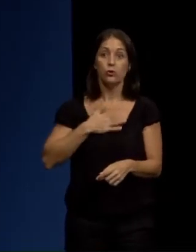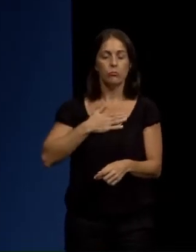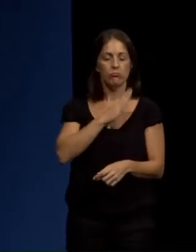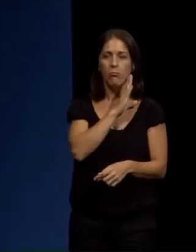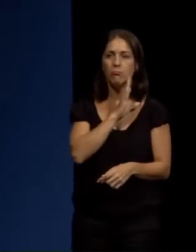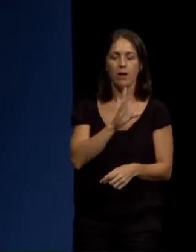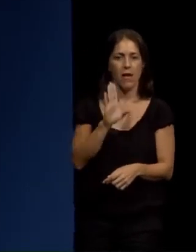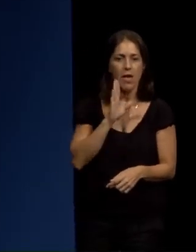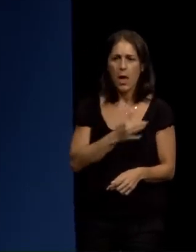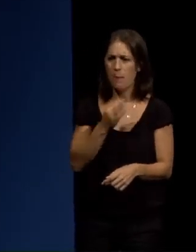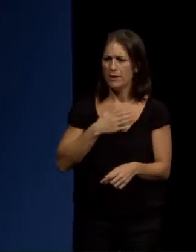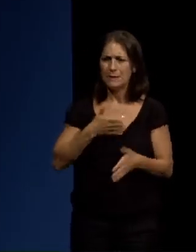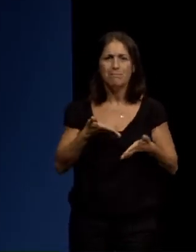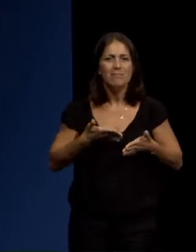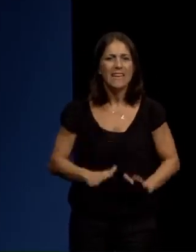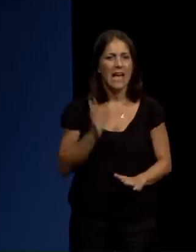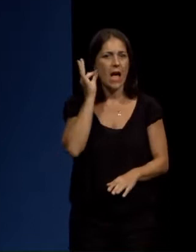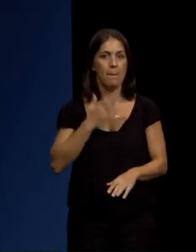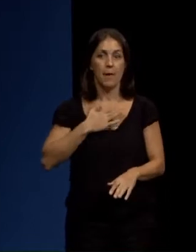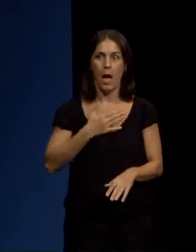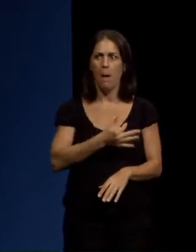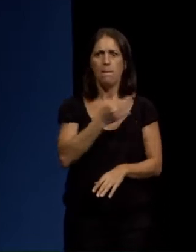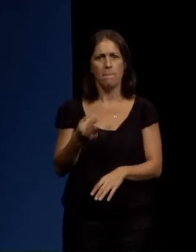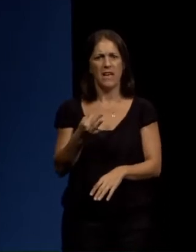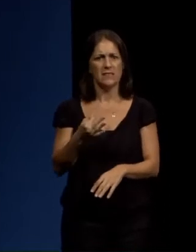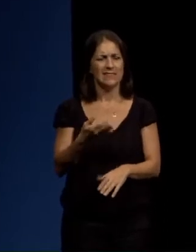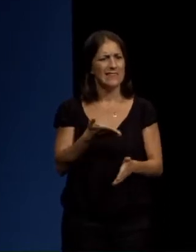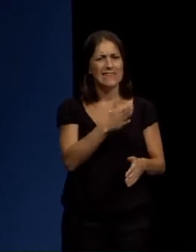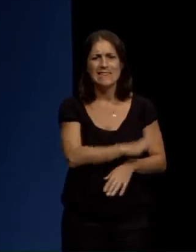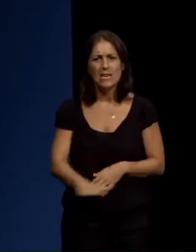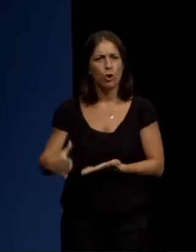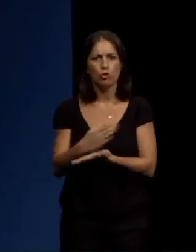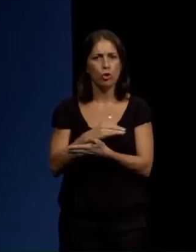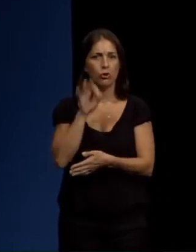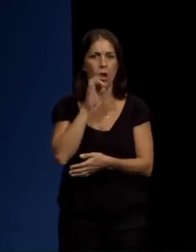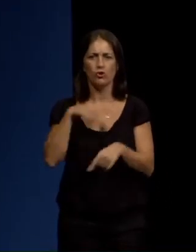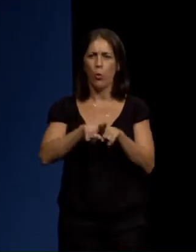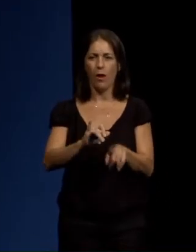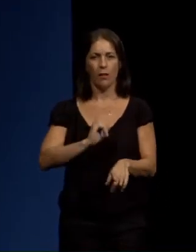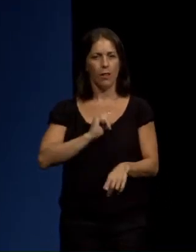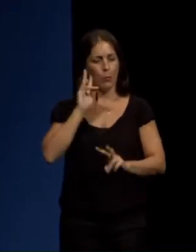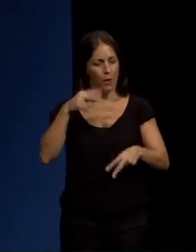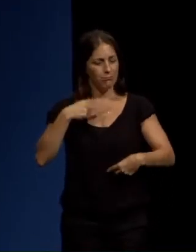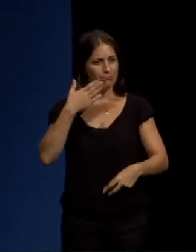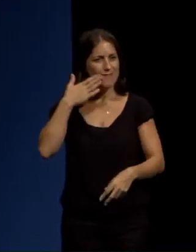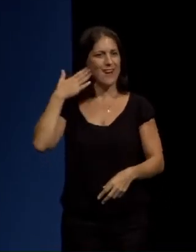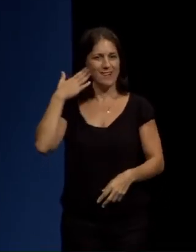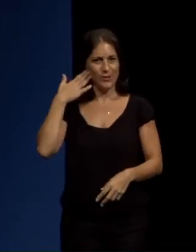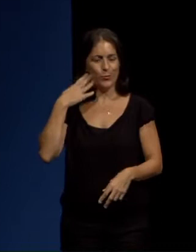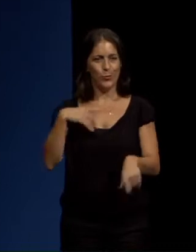por extensión, todos os nenos e nenos de Galiza se xan conscientes da súa identidade e se sintan orgullosos dela como galegos.